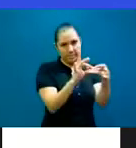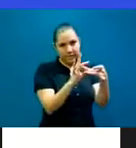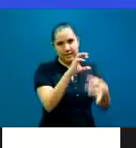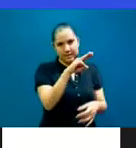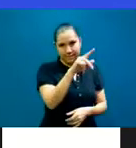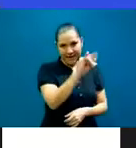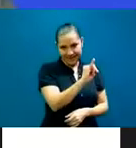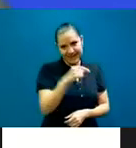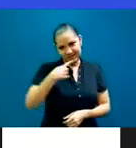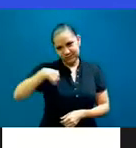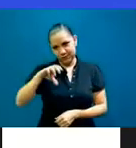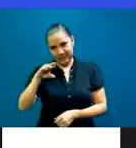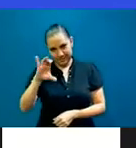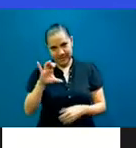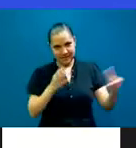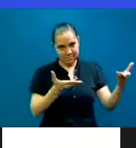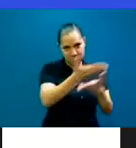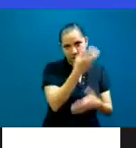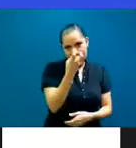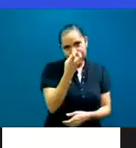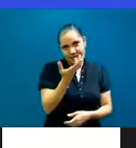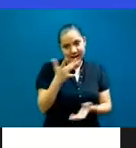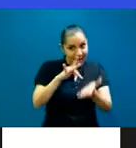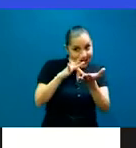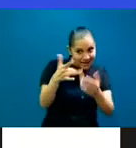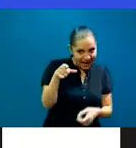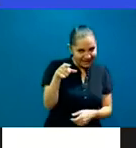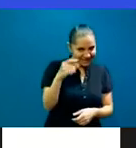las alianzas que hemos logrado, gracias a tu cafecito.